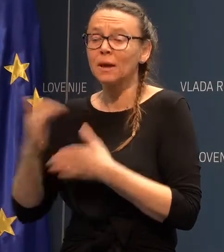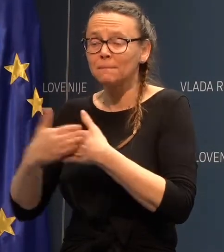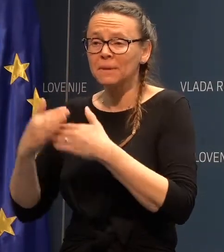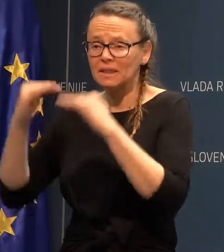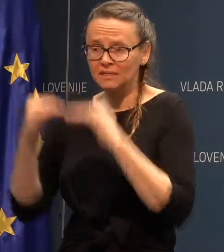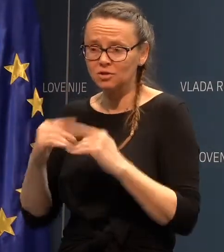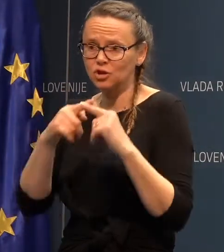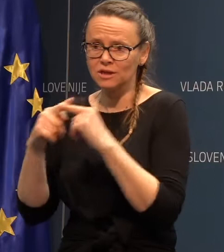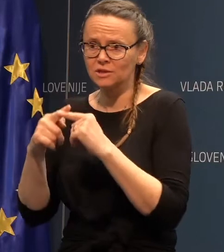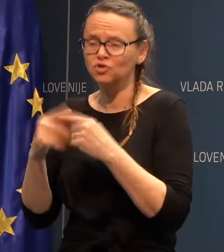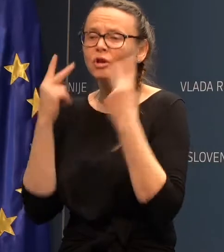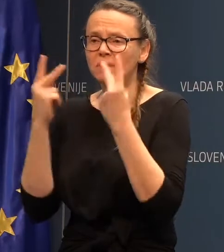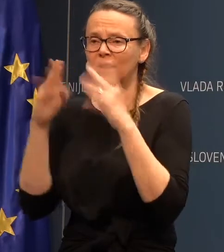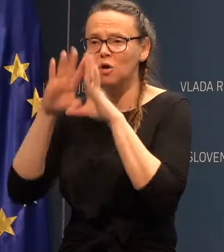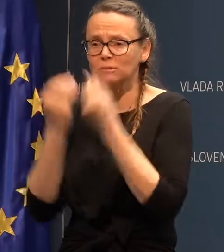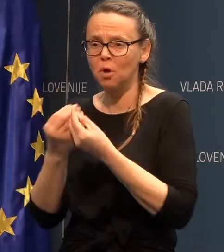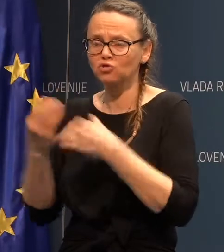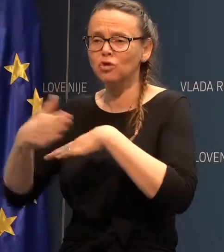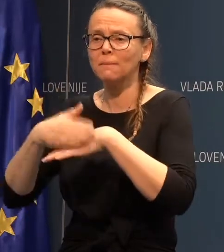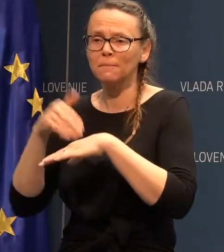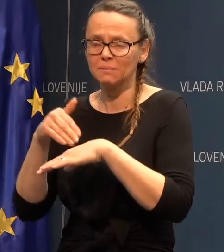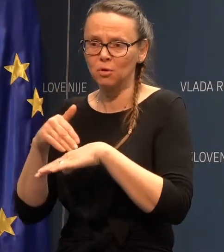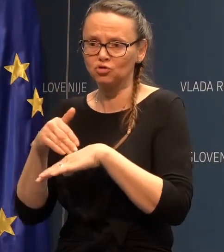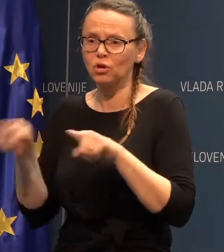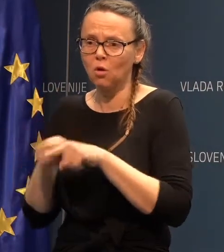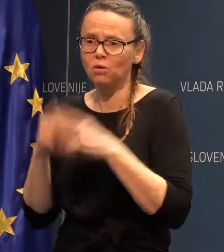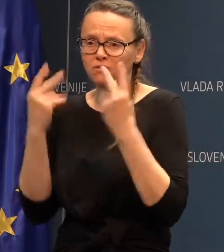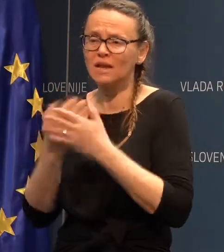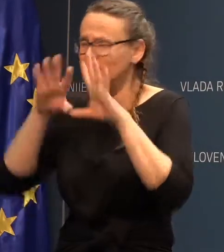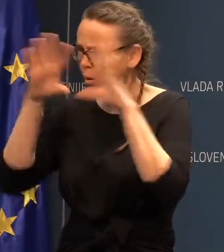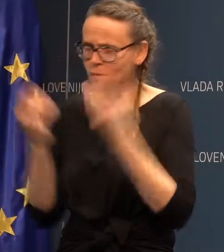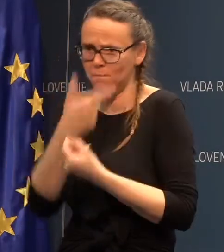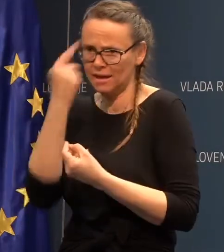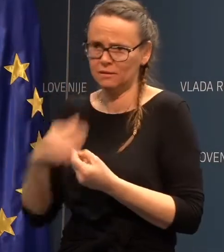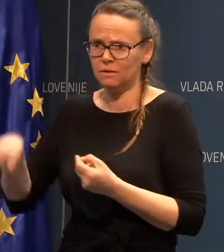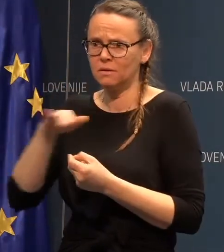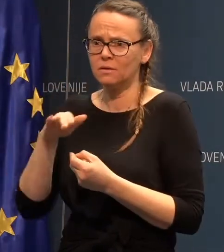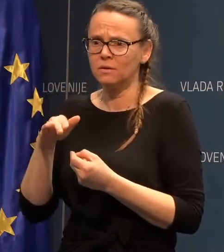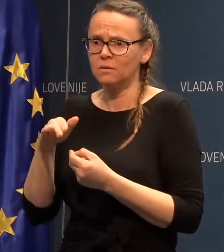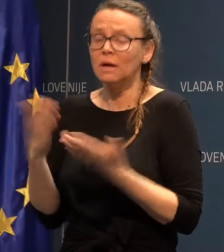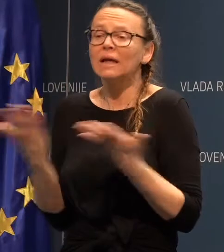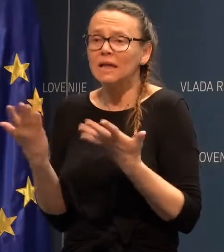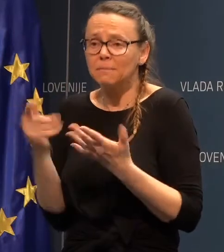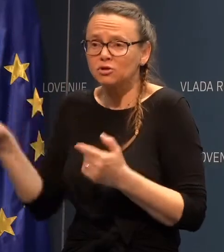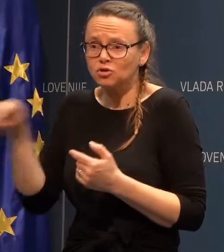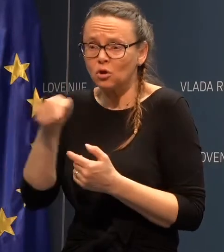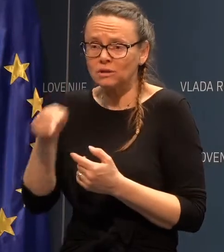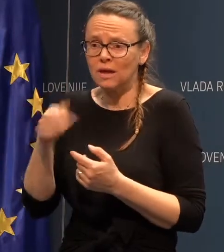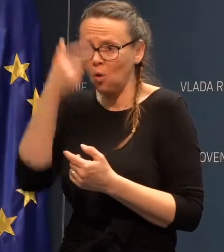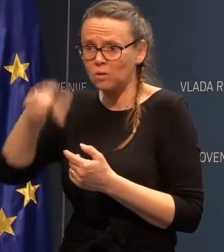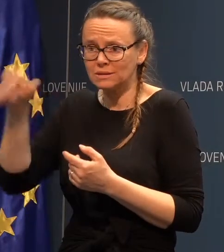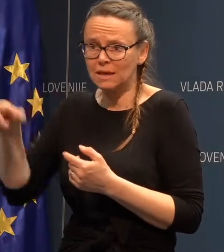rizičnih, beljajo pa splošna priporučina, kot beljajo celotno prebivalstvo. Kaj pa so? Kaj, če so oni? Kaj, če so